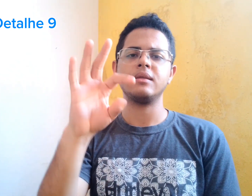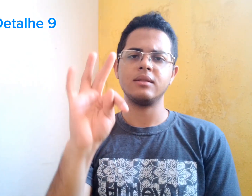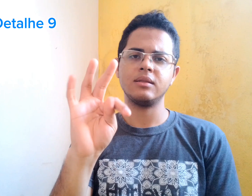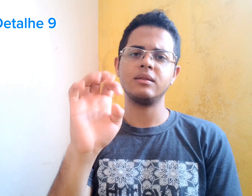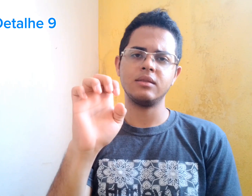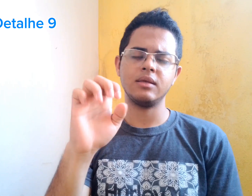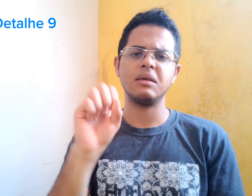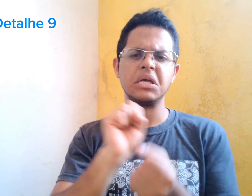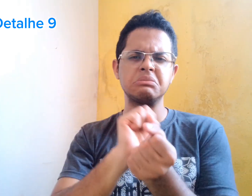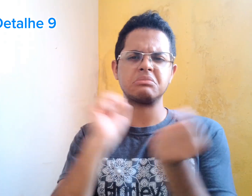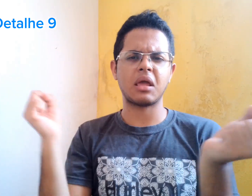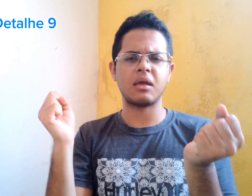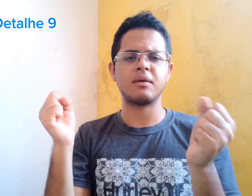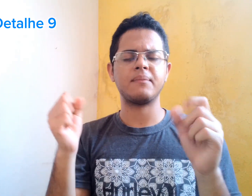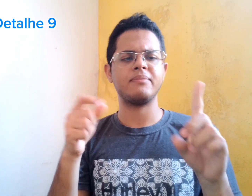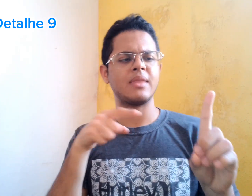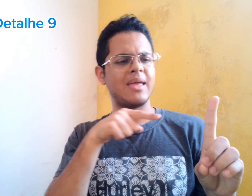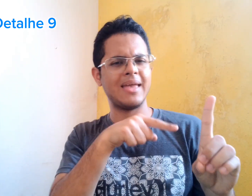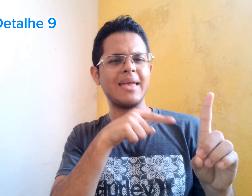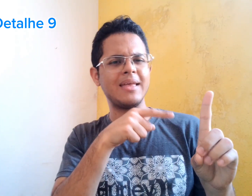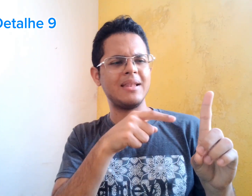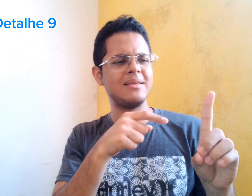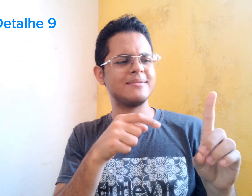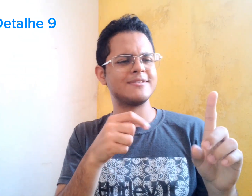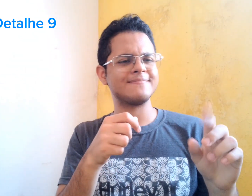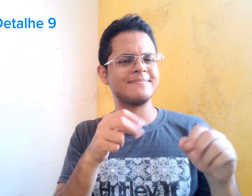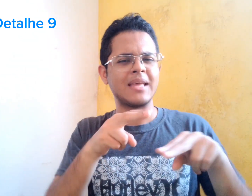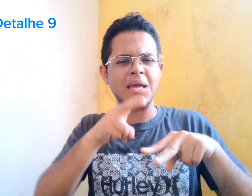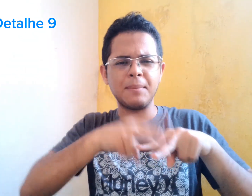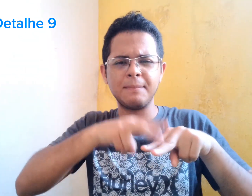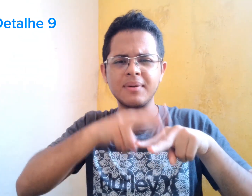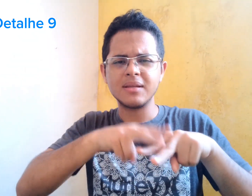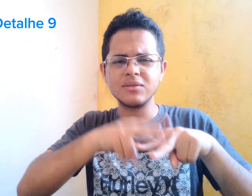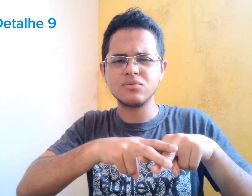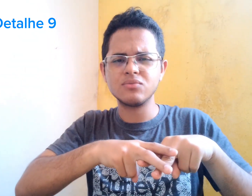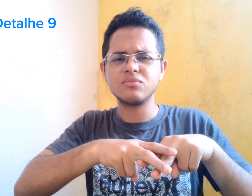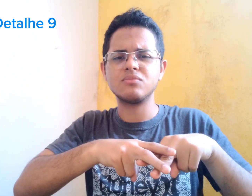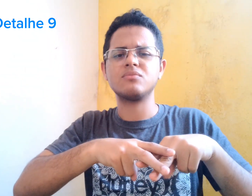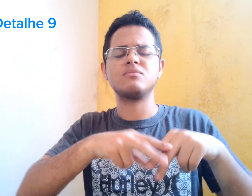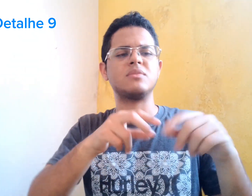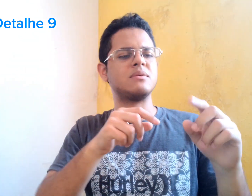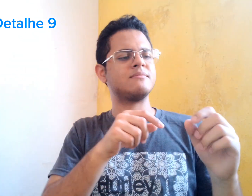Rompei as correntes... Que... Os enfermeiros... Colocaram para prender ele.